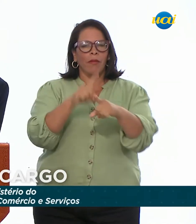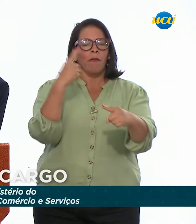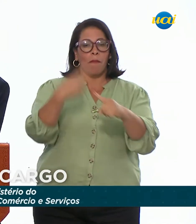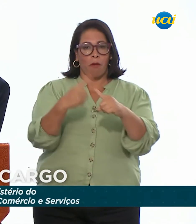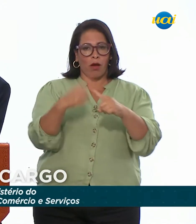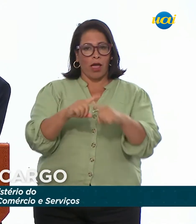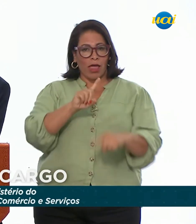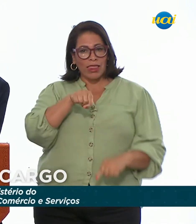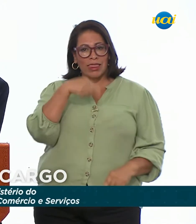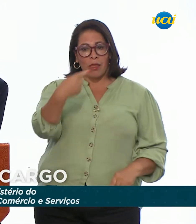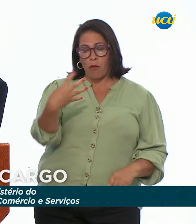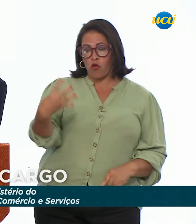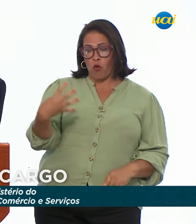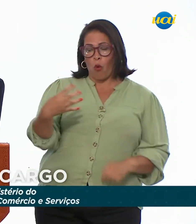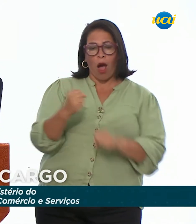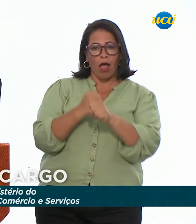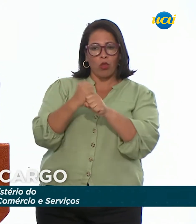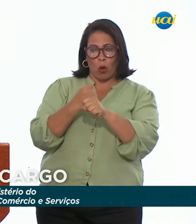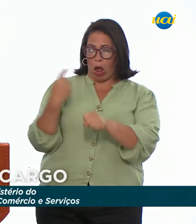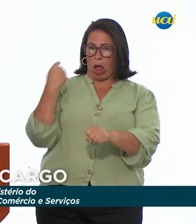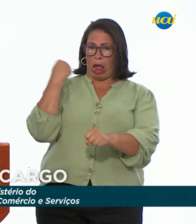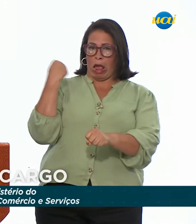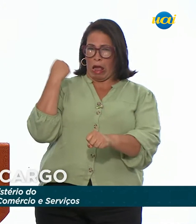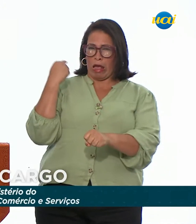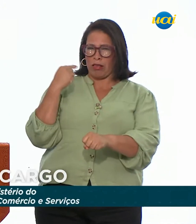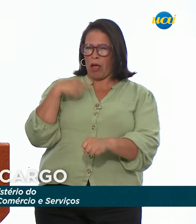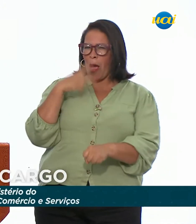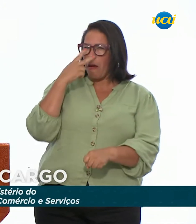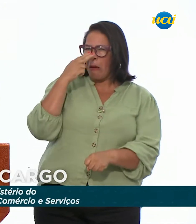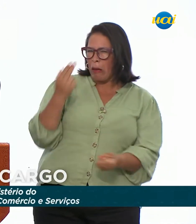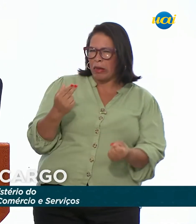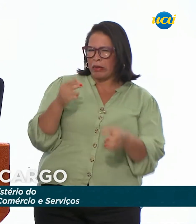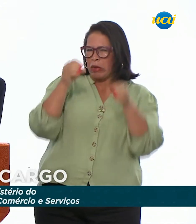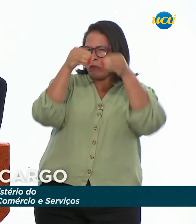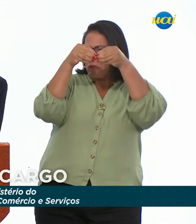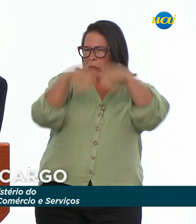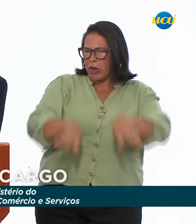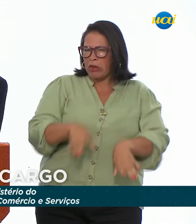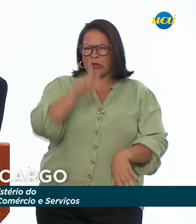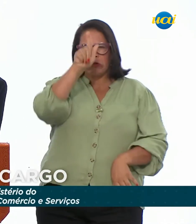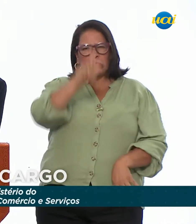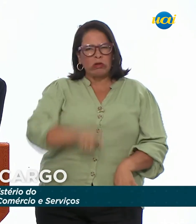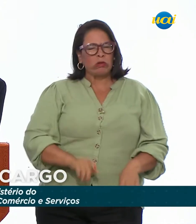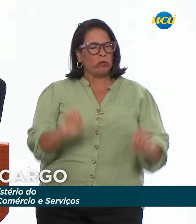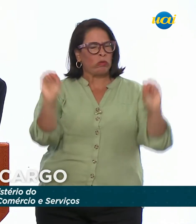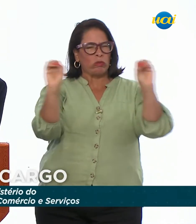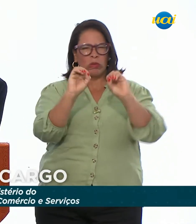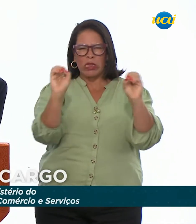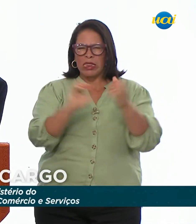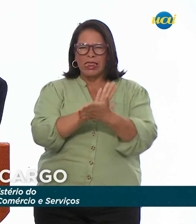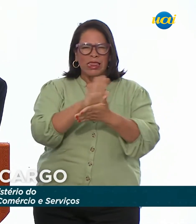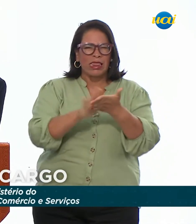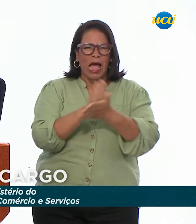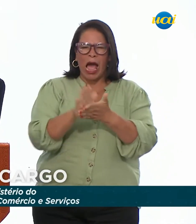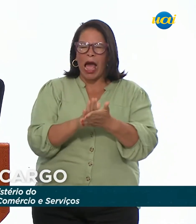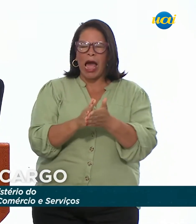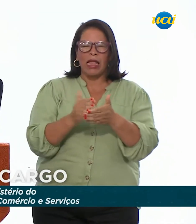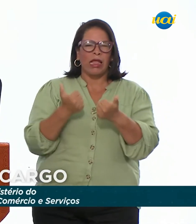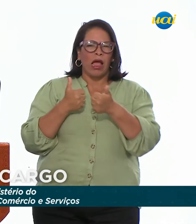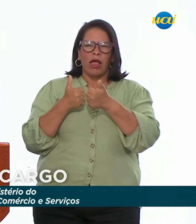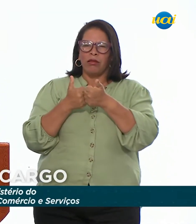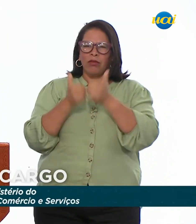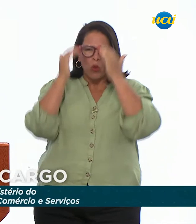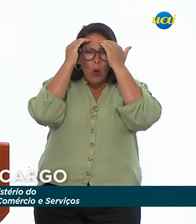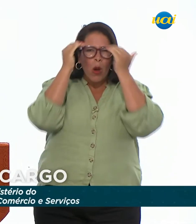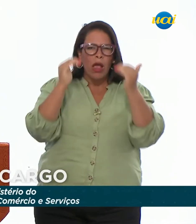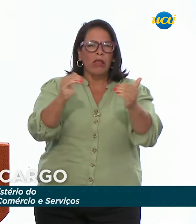depois de quatro anos de descaso, de má gestão pública e de desalinho com os